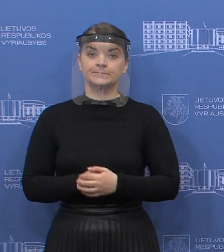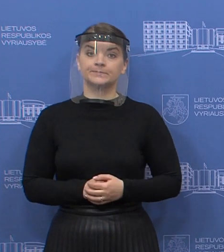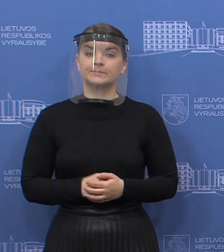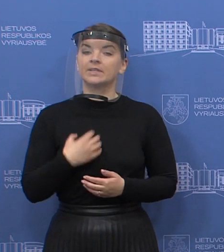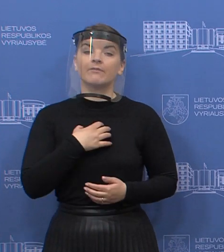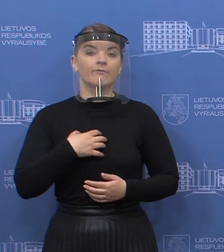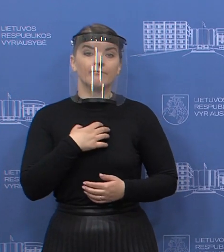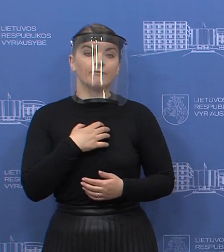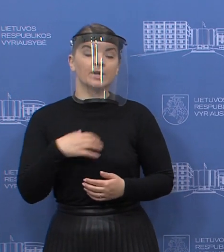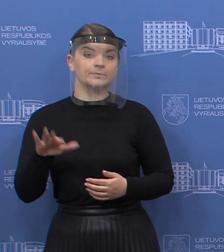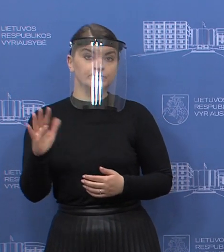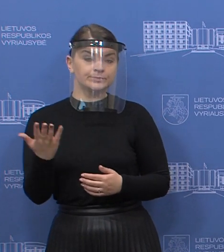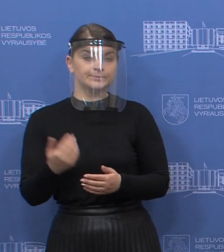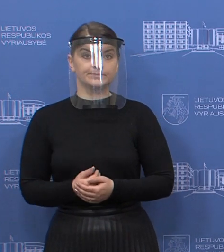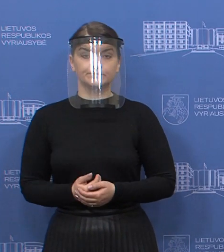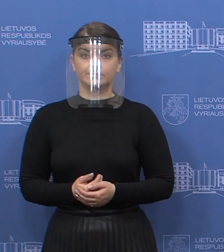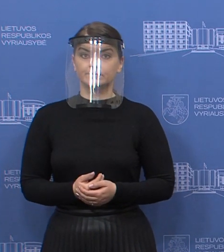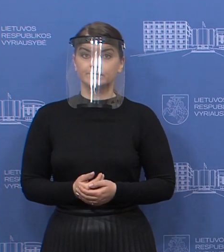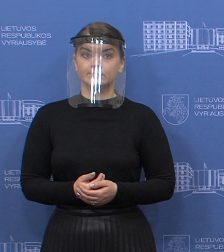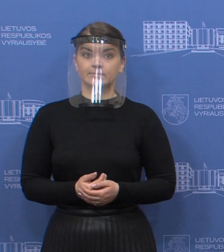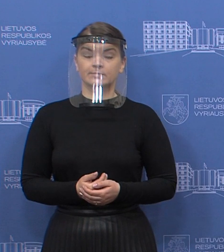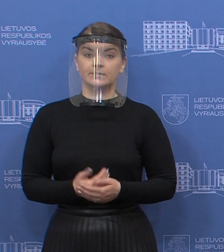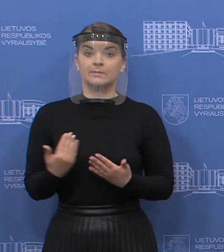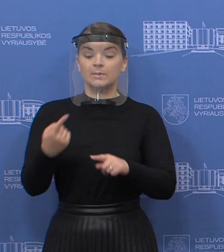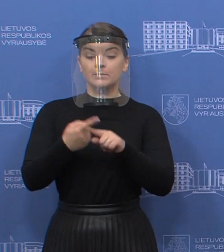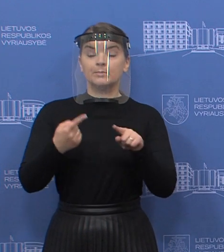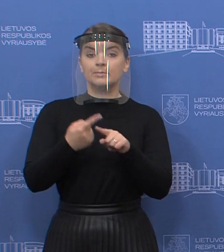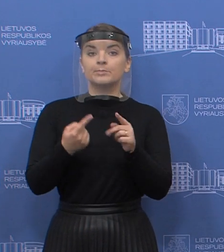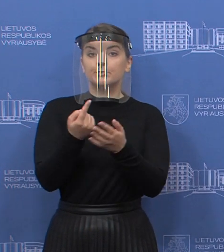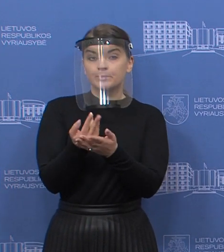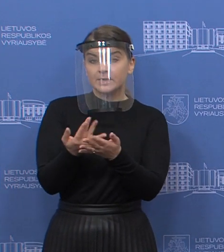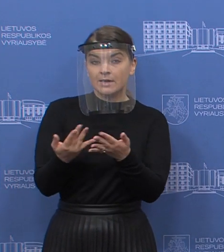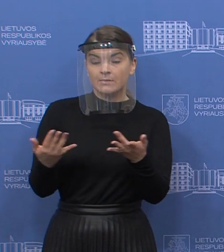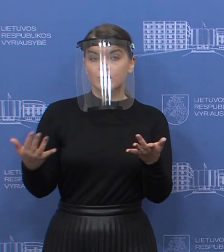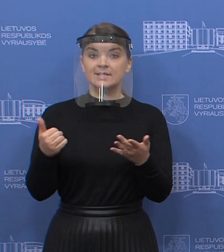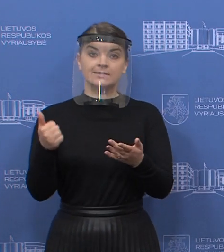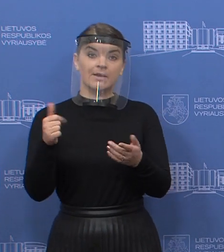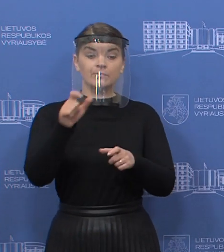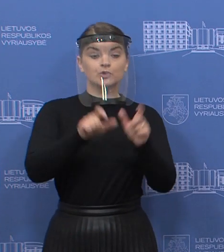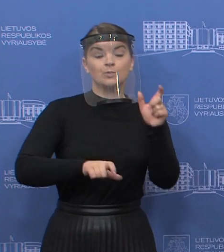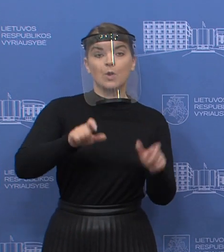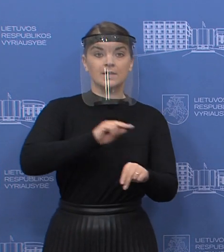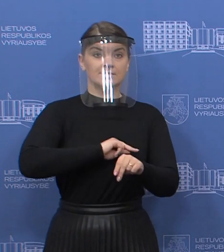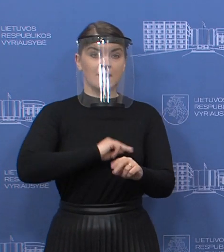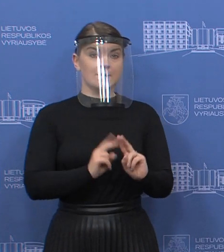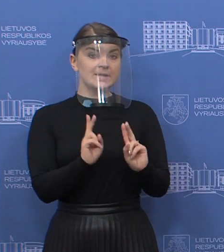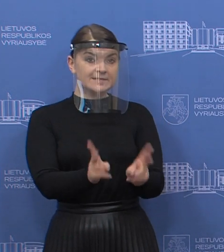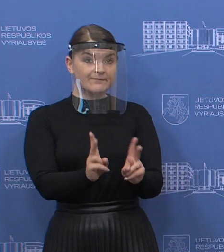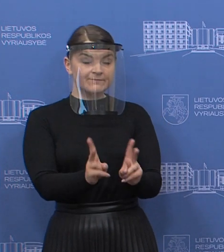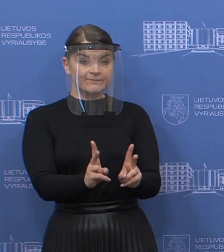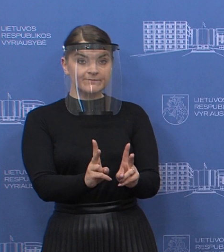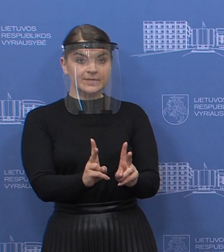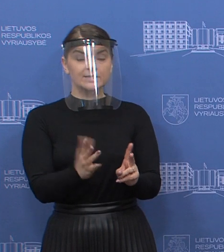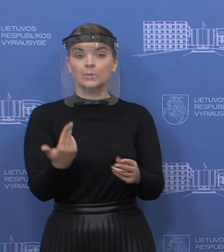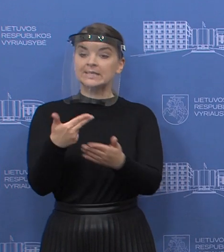svarbiausios žinios, kad yra pritarta priemonėms, kurios leistų išlaikyti žmonės darbo rinkoje. Tai yra tos